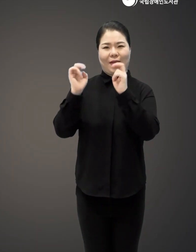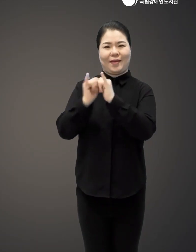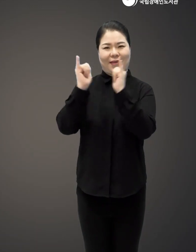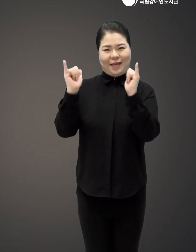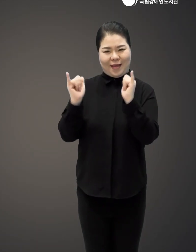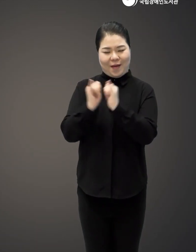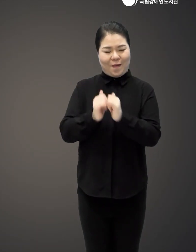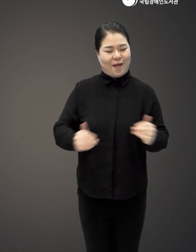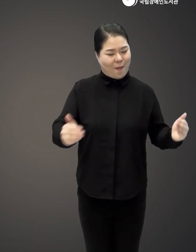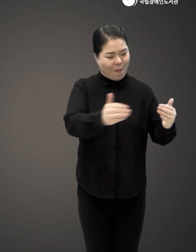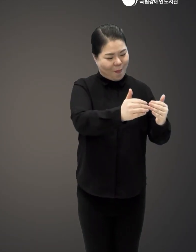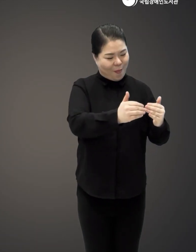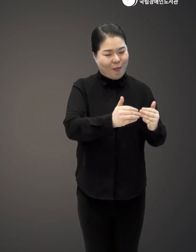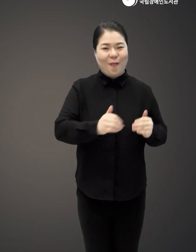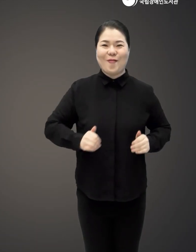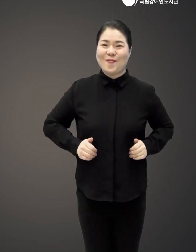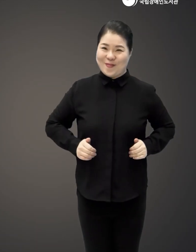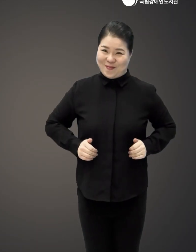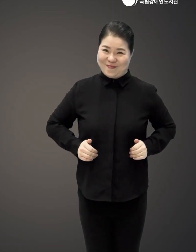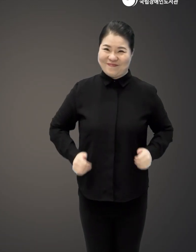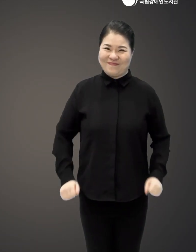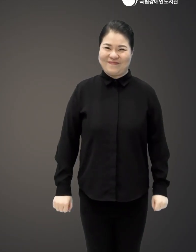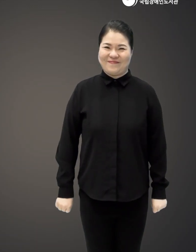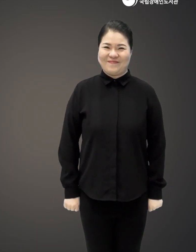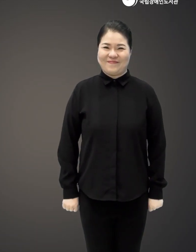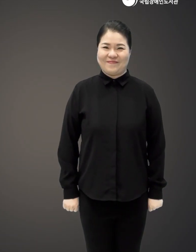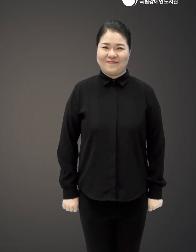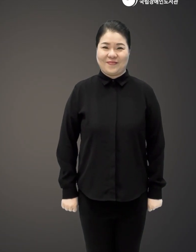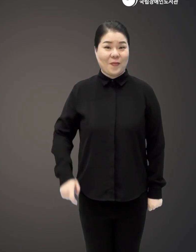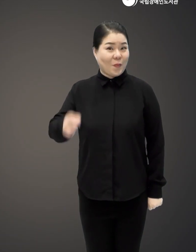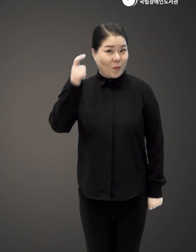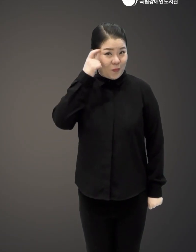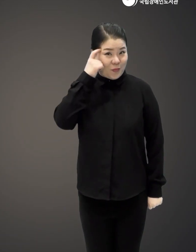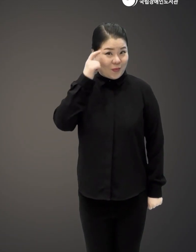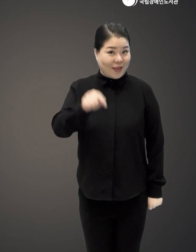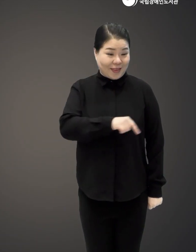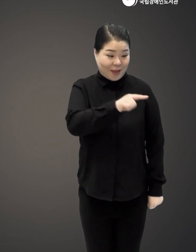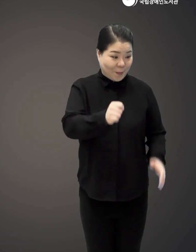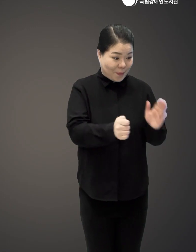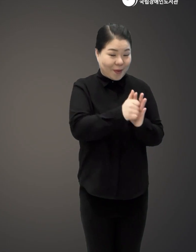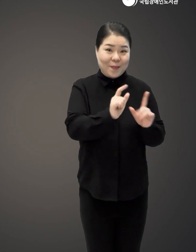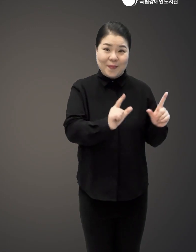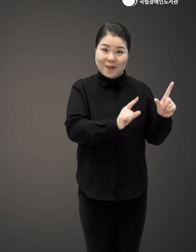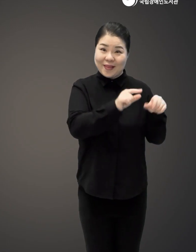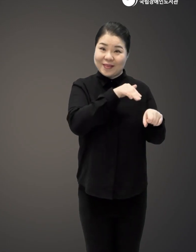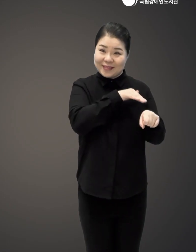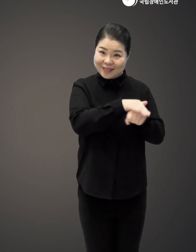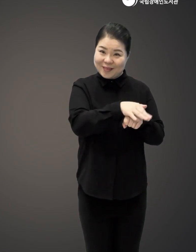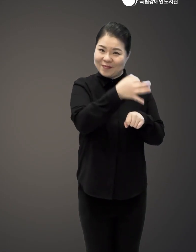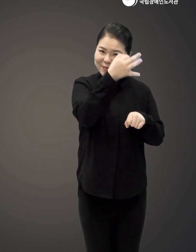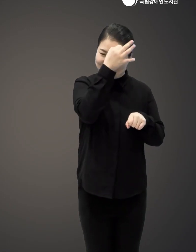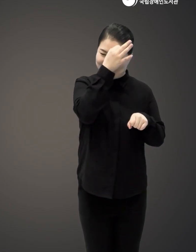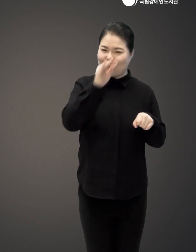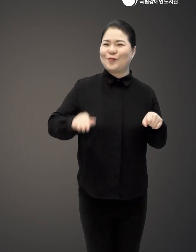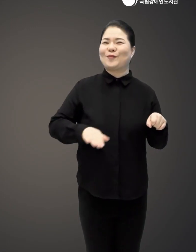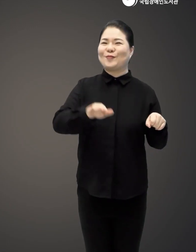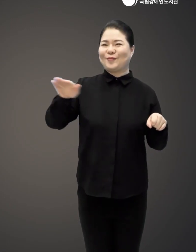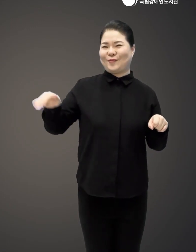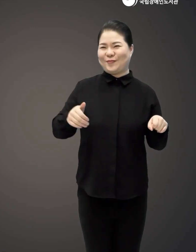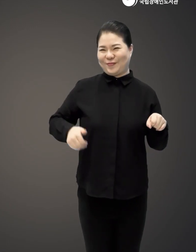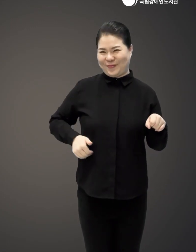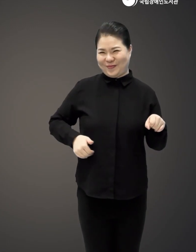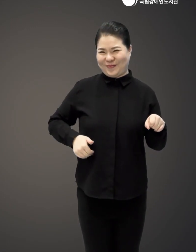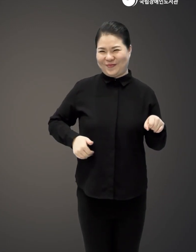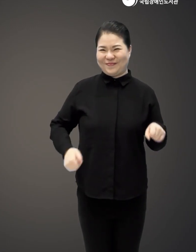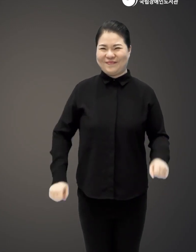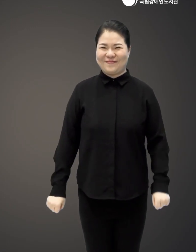workplaces and our society when they're adults because we are going to need their unconventional way of being and all the